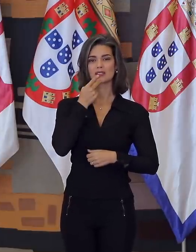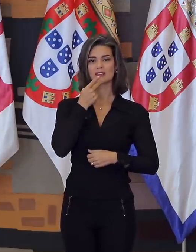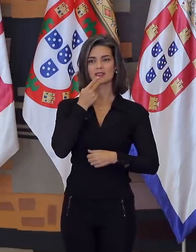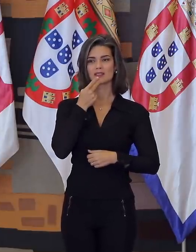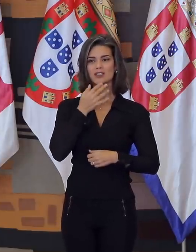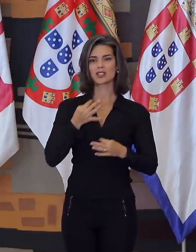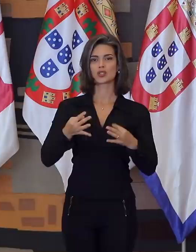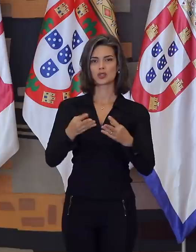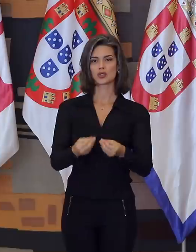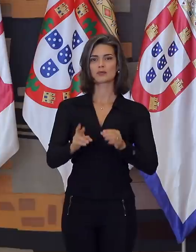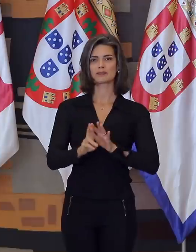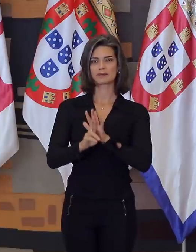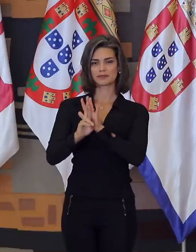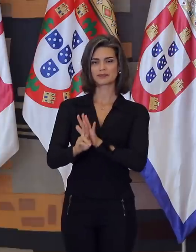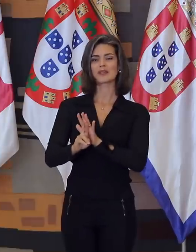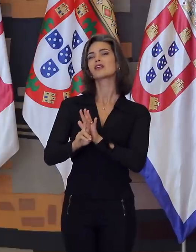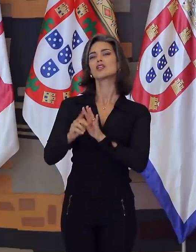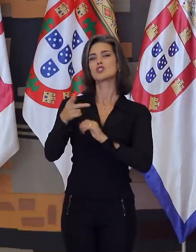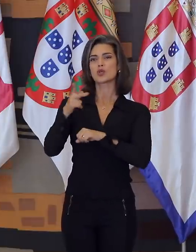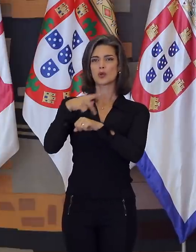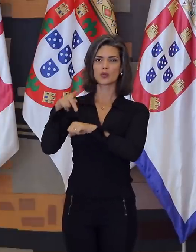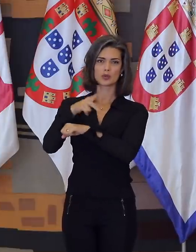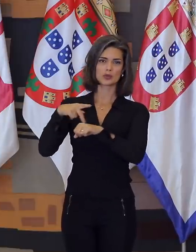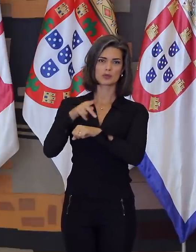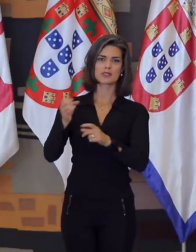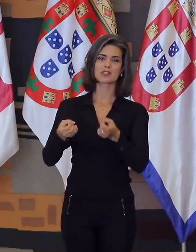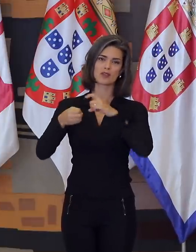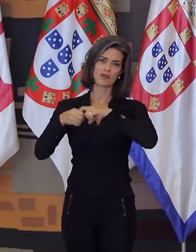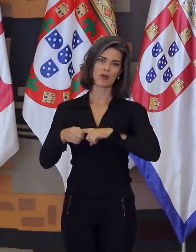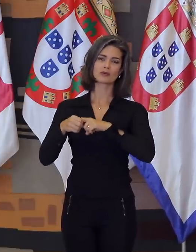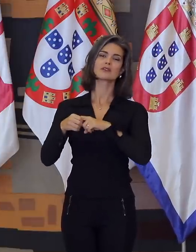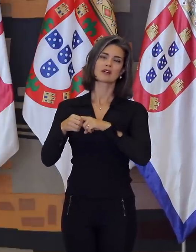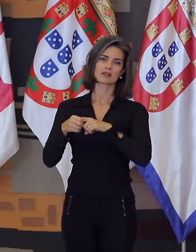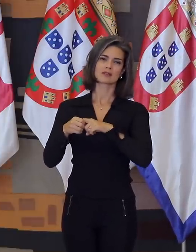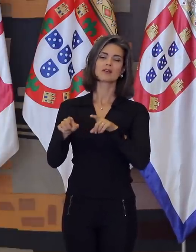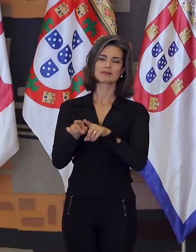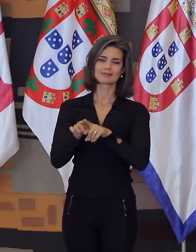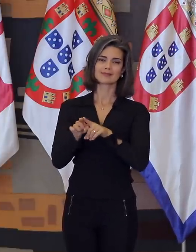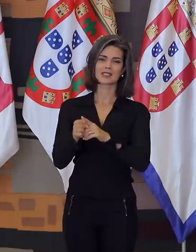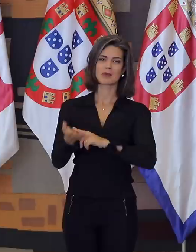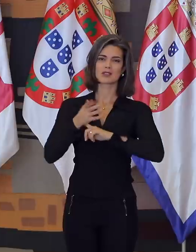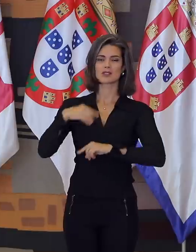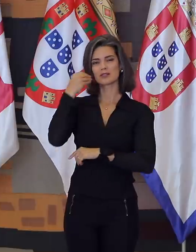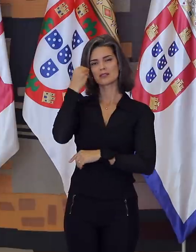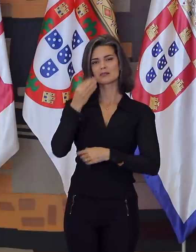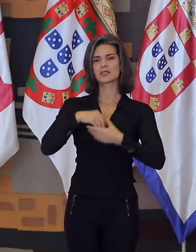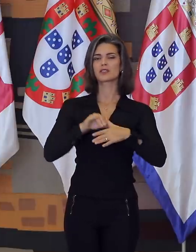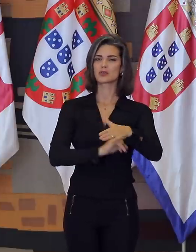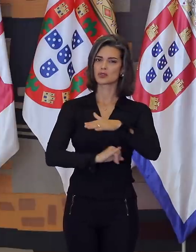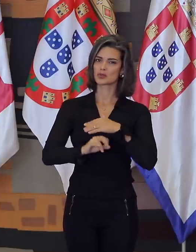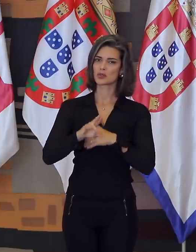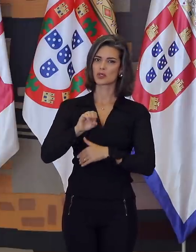diplomatas intercambistas, que já se encontram em seus respectivos países, engrandeceram nossa experiência no Instituto Rio Branco.